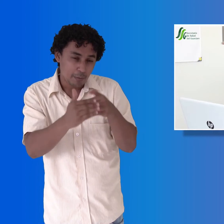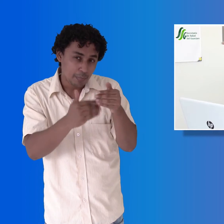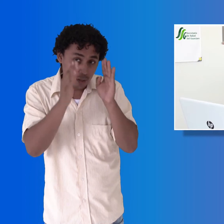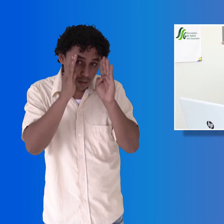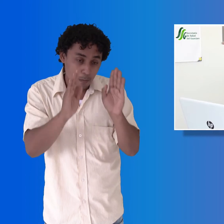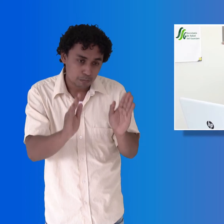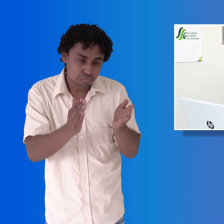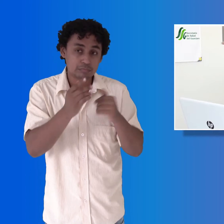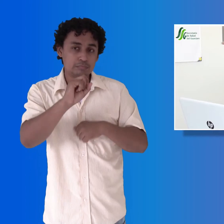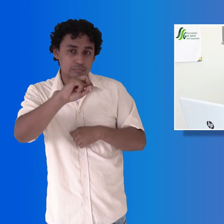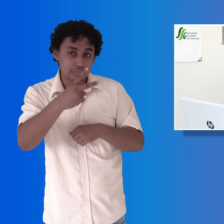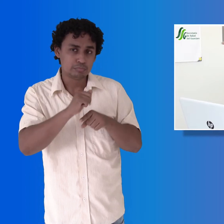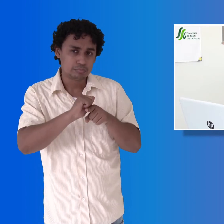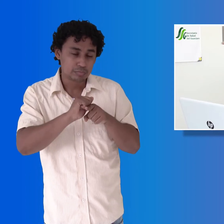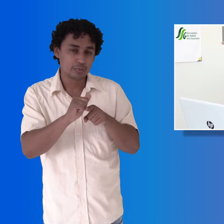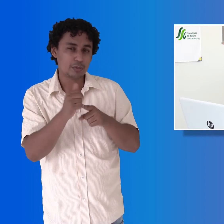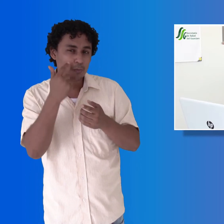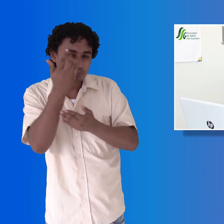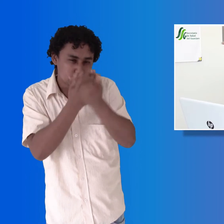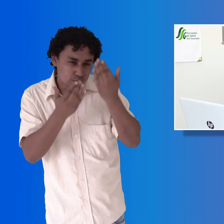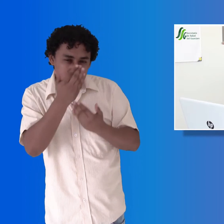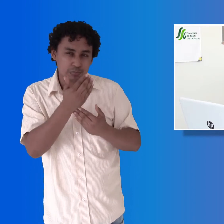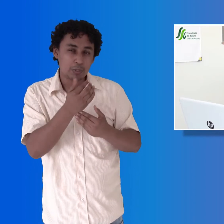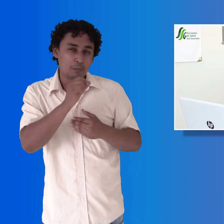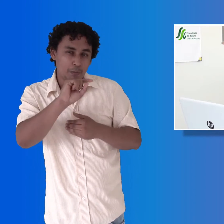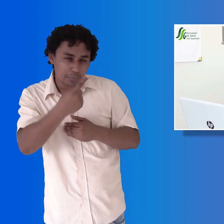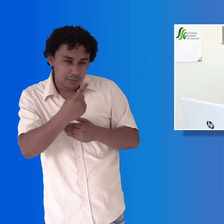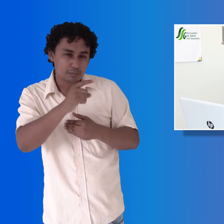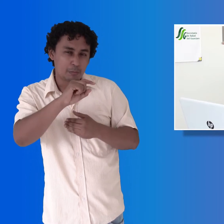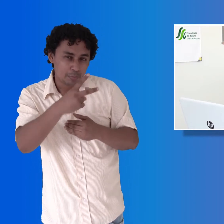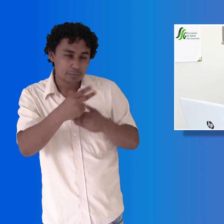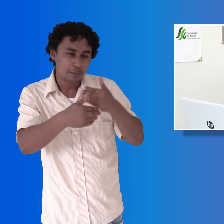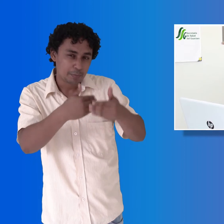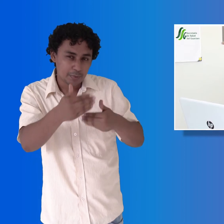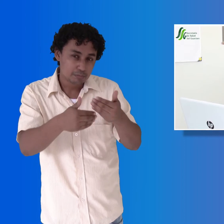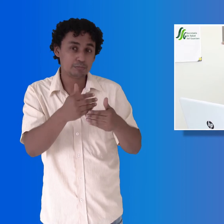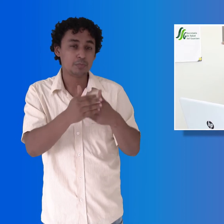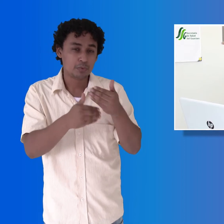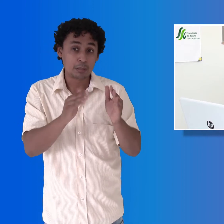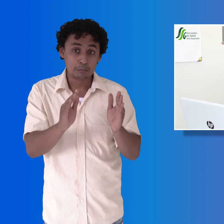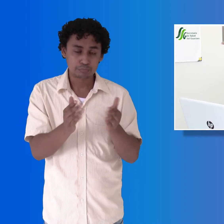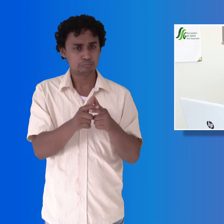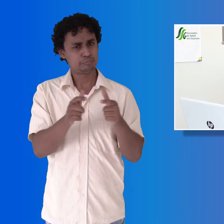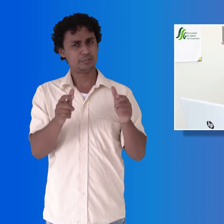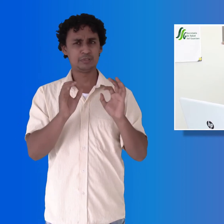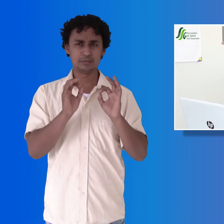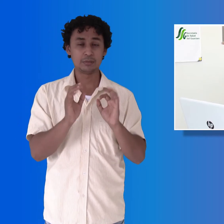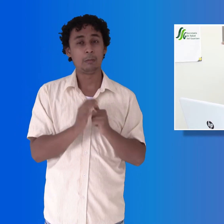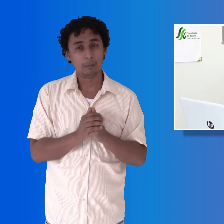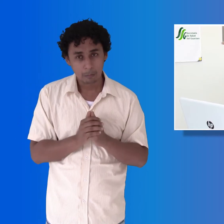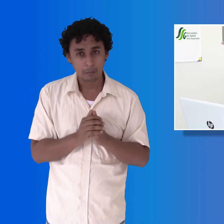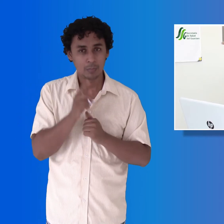ya tenemos, prácticamente el porcentaje de ocupación ha aumentado casi el 90 y 100 por ciento, el hospital tiene proyectado